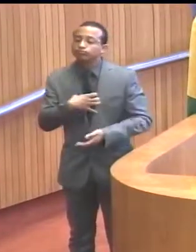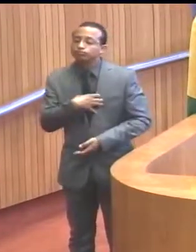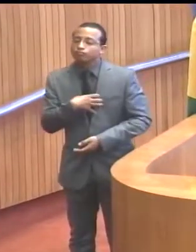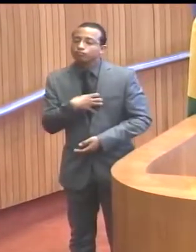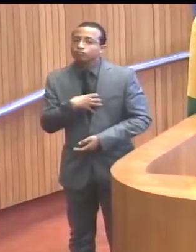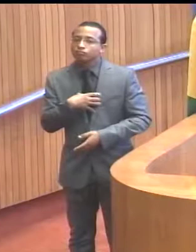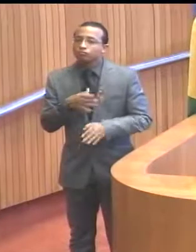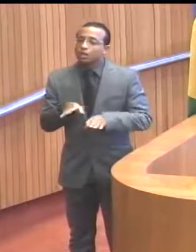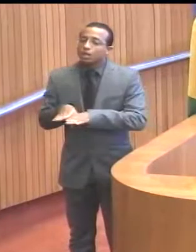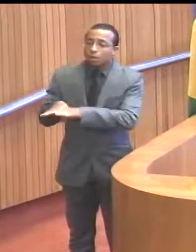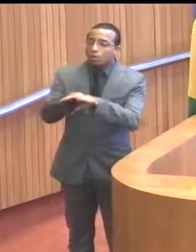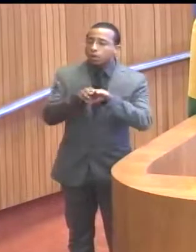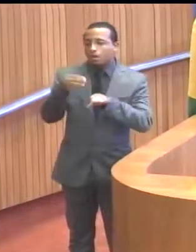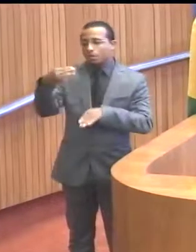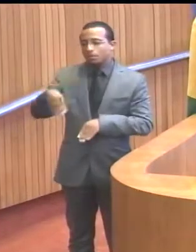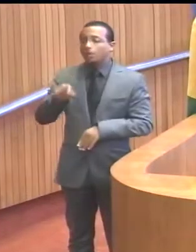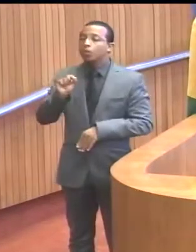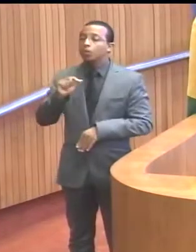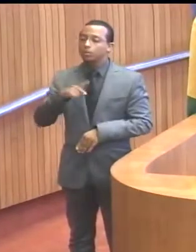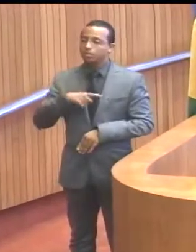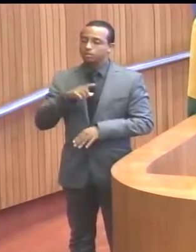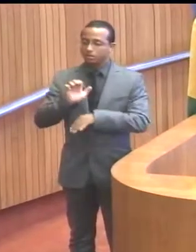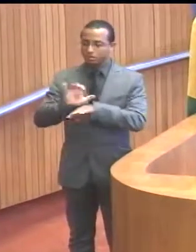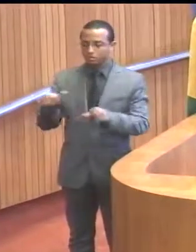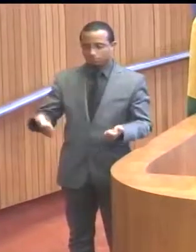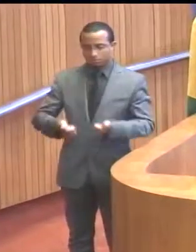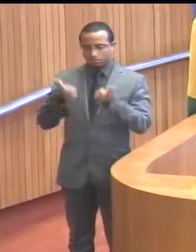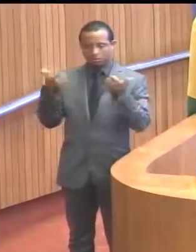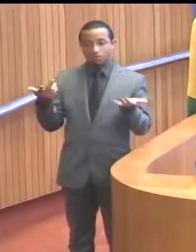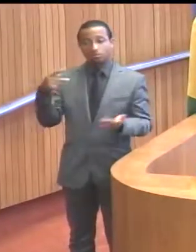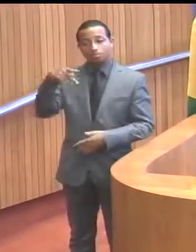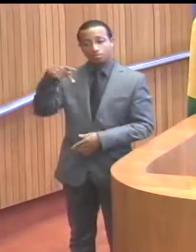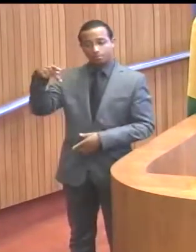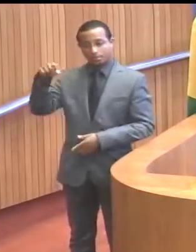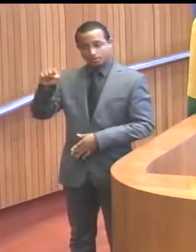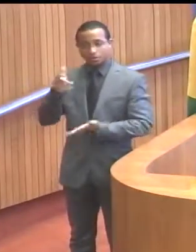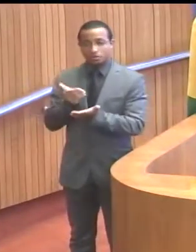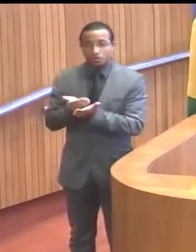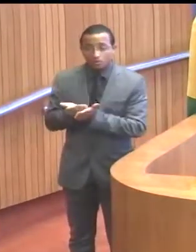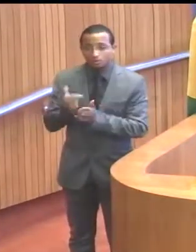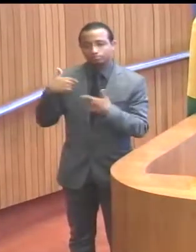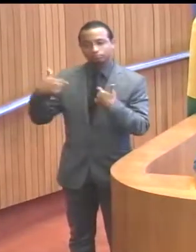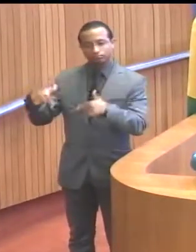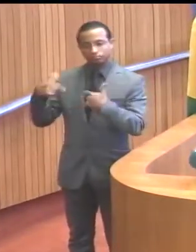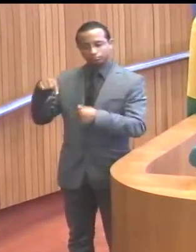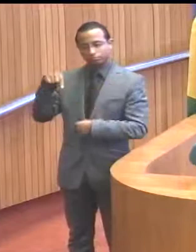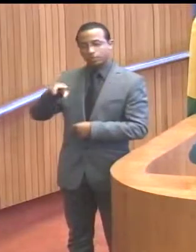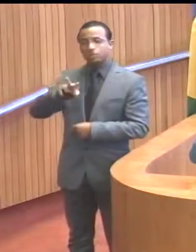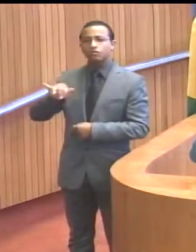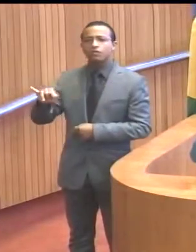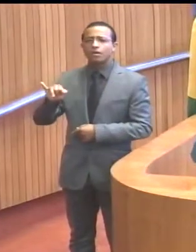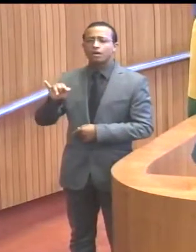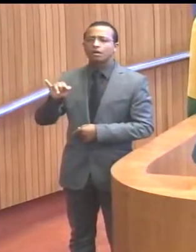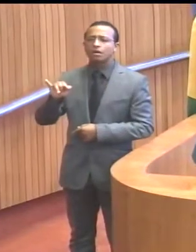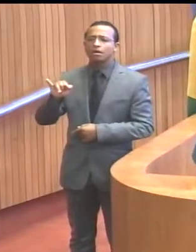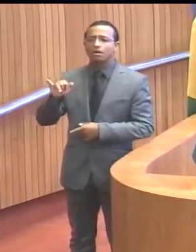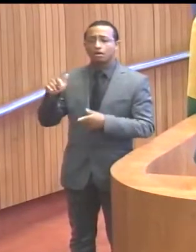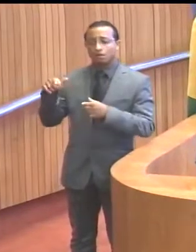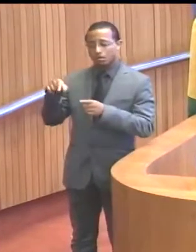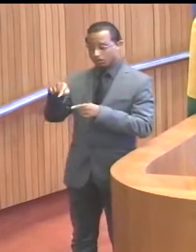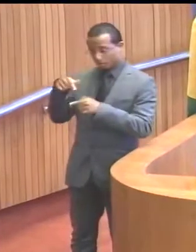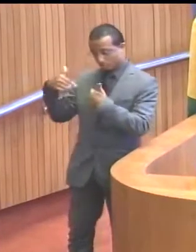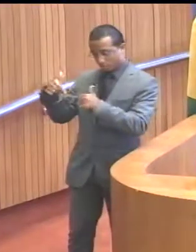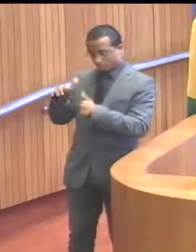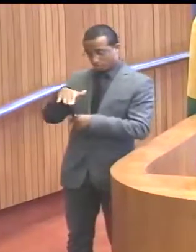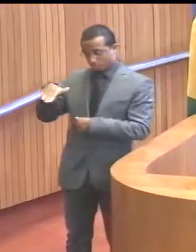sentimento de todo maranhense, de ter, de fato, um Estado melhor. Então, o PPS inicia o seu trabalho, que será trabalhado do ponto